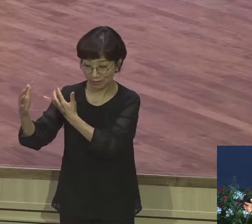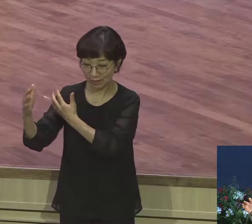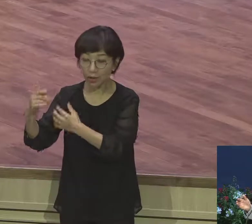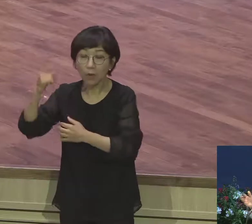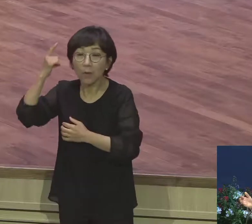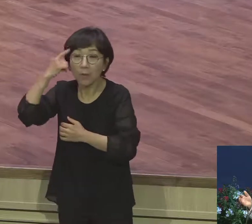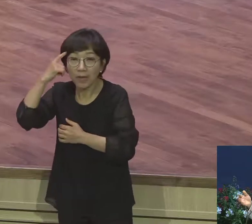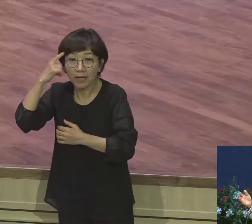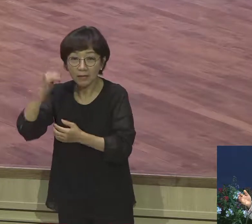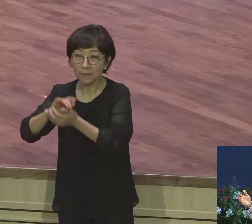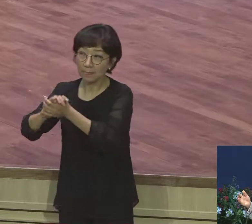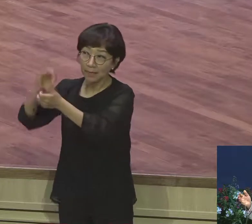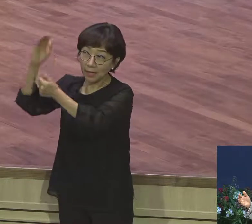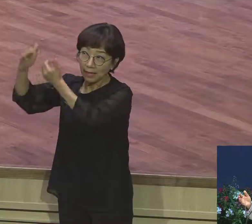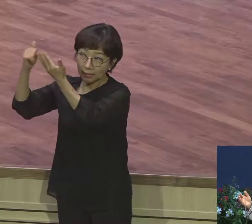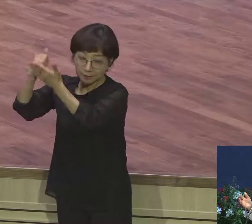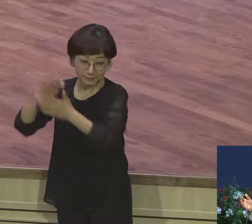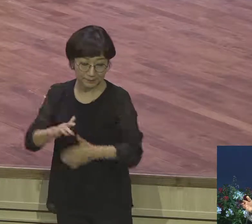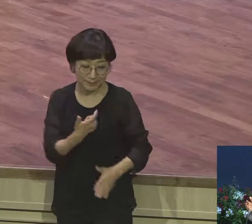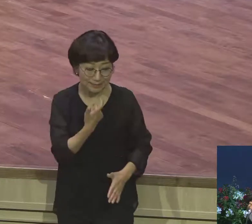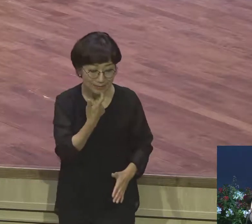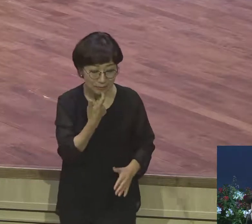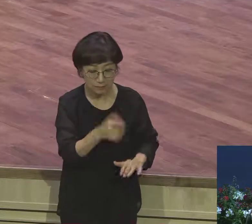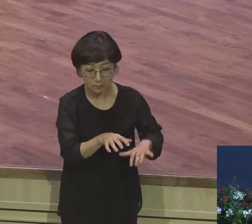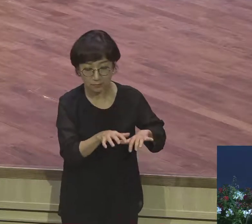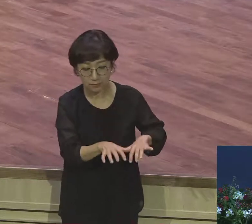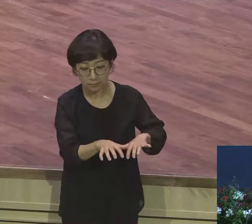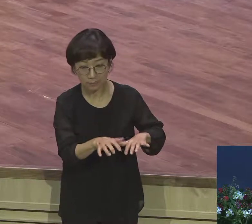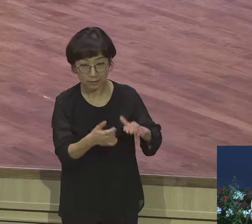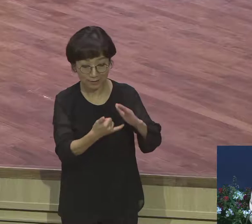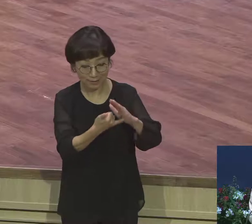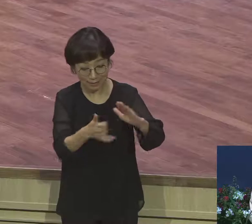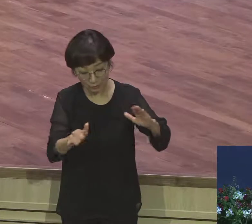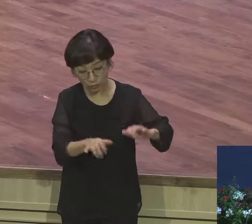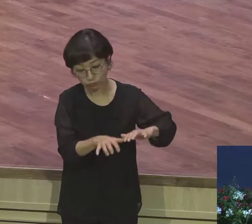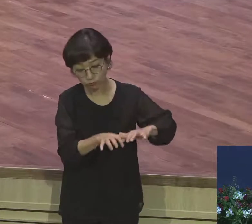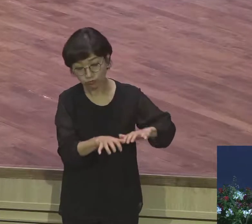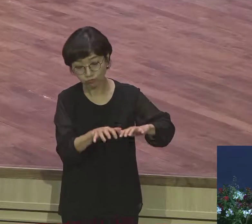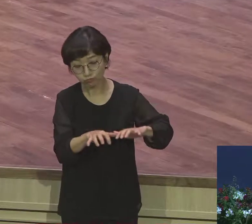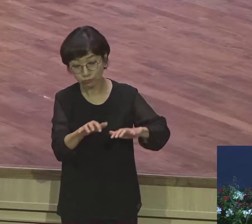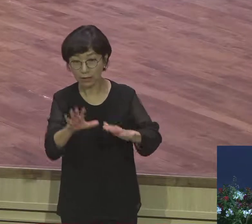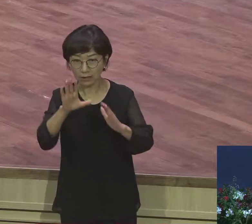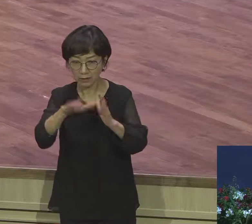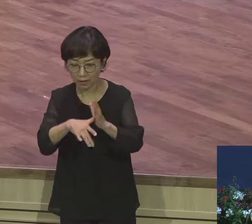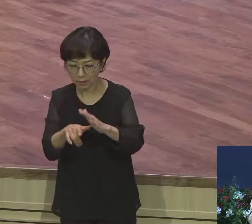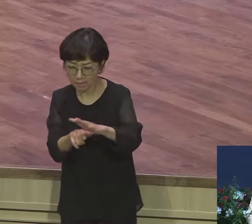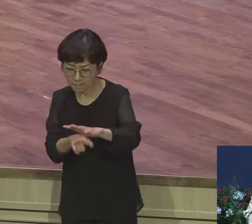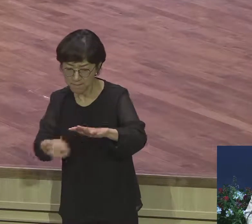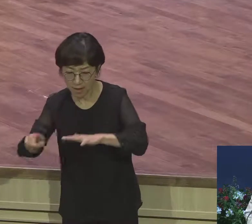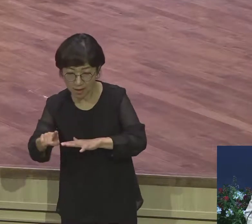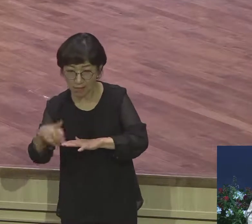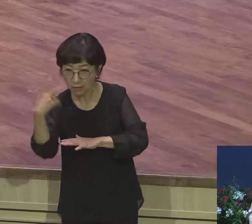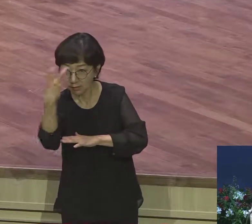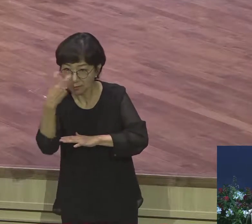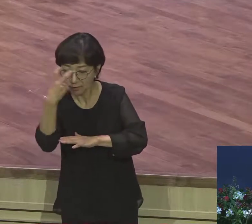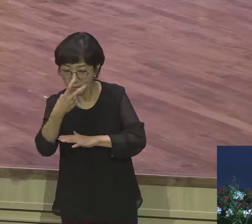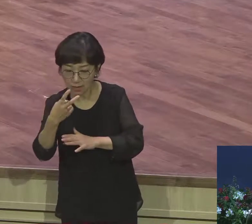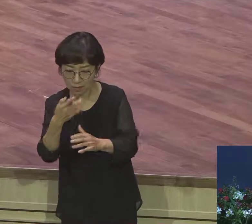그 앞길을 친히 지키고 보았을 것임을 보여주는 상징적인 의미입니다 내가 지키고 함께 하겠다